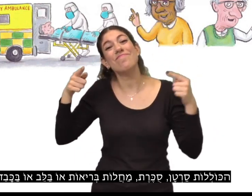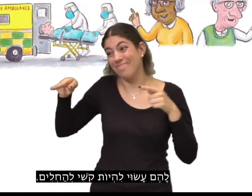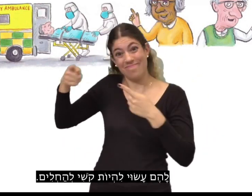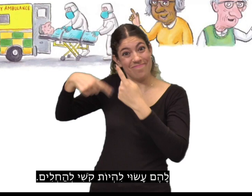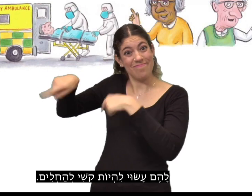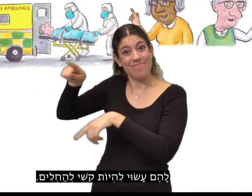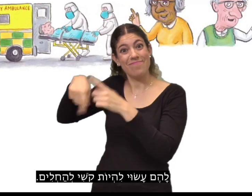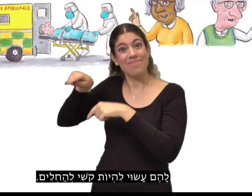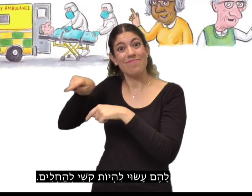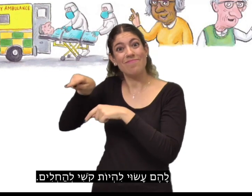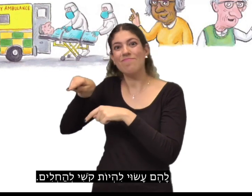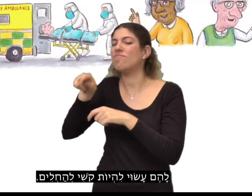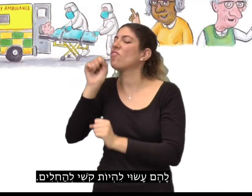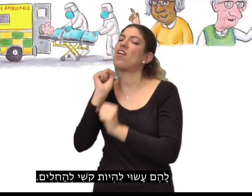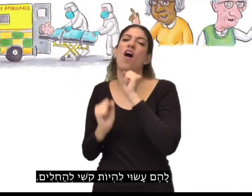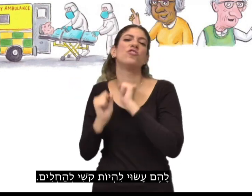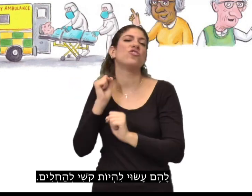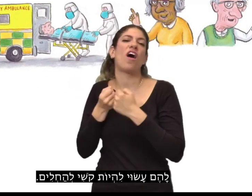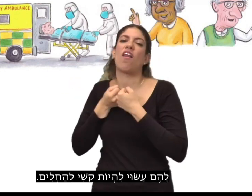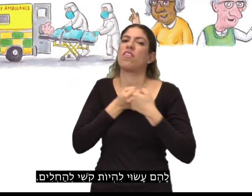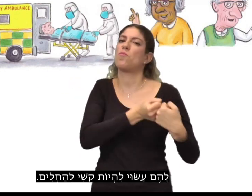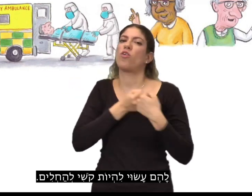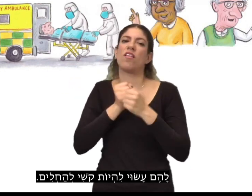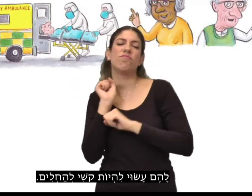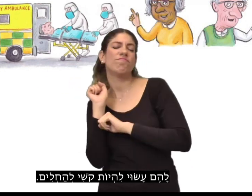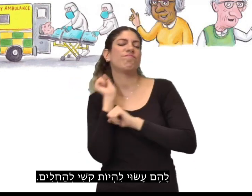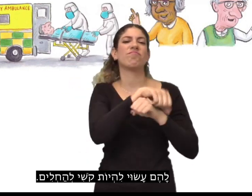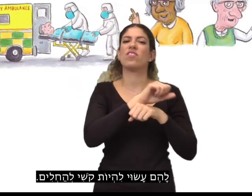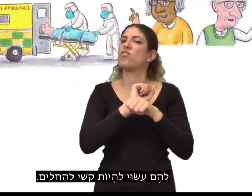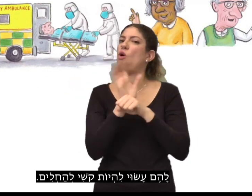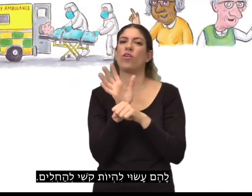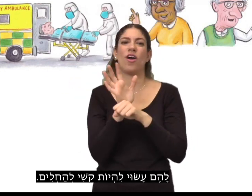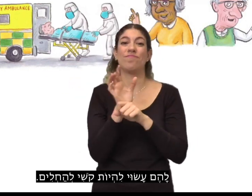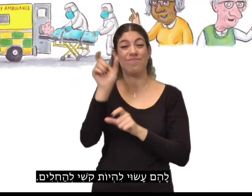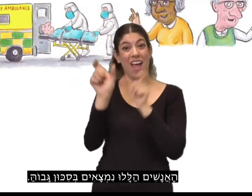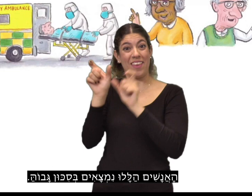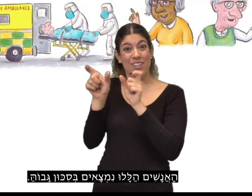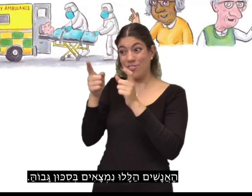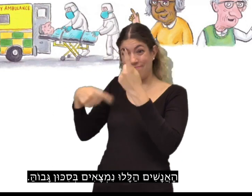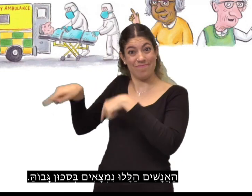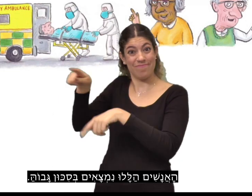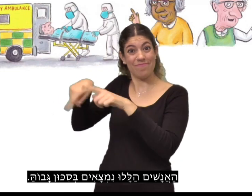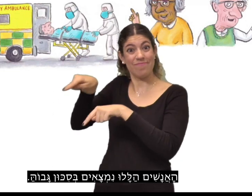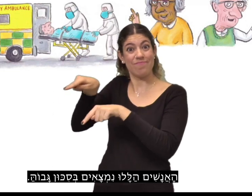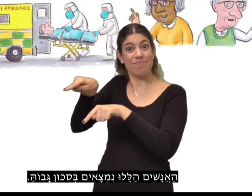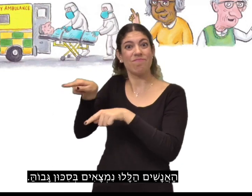להם עשוי להיות קושי להחלים. האנשים הללו נמצאים